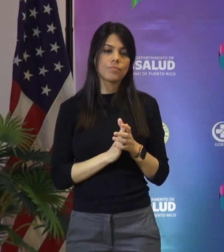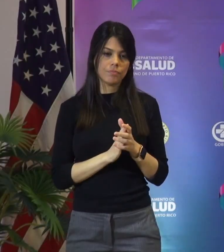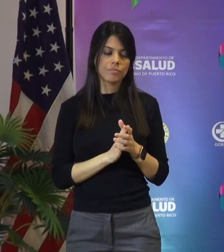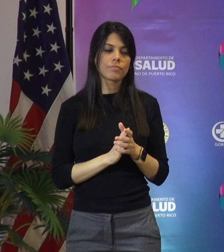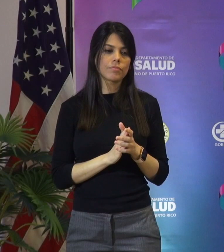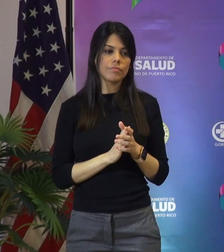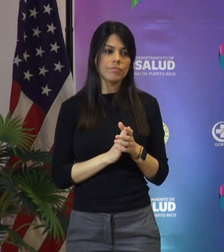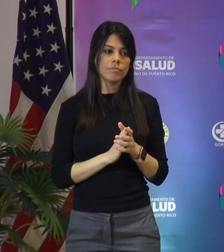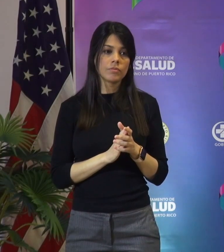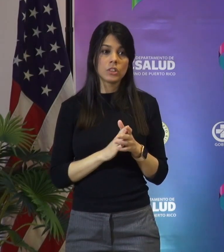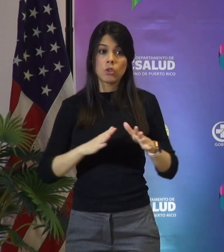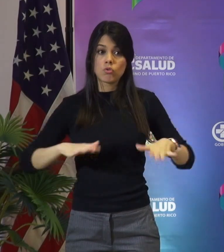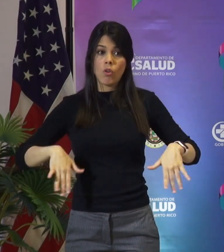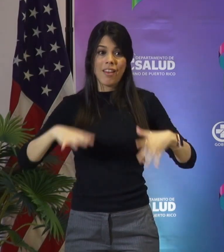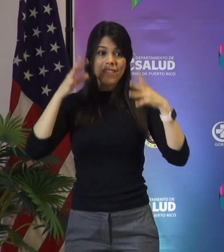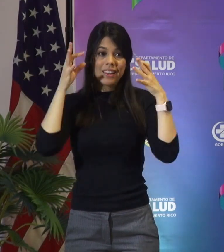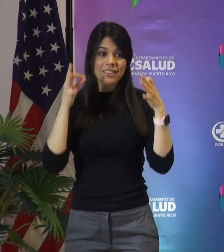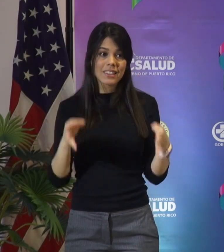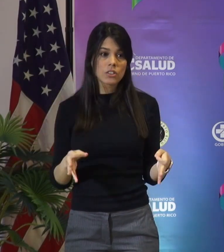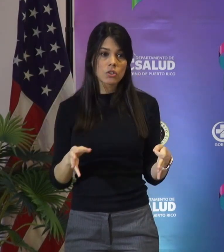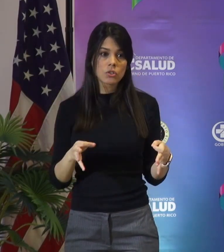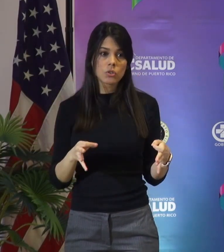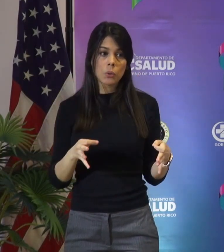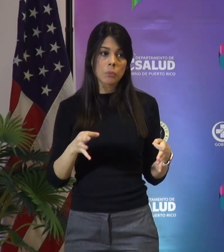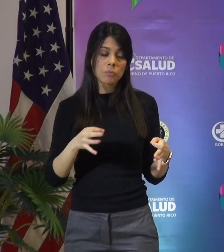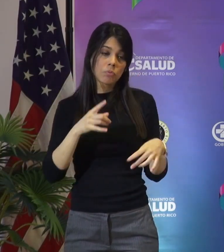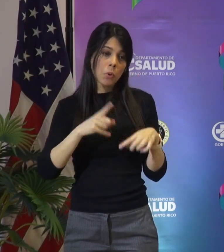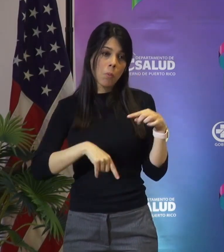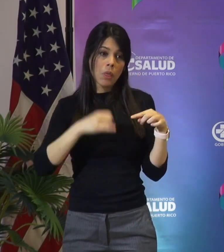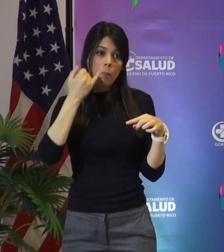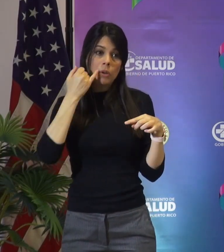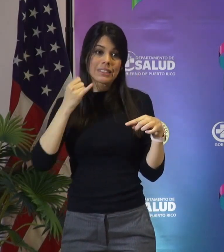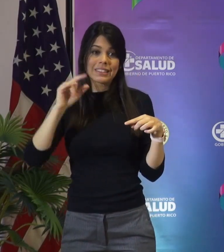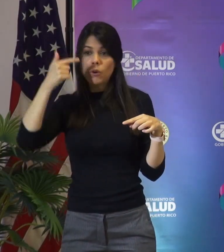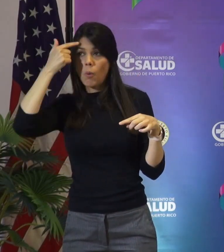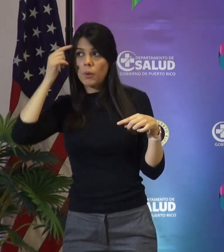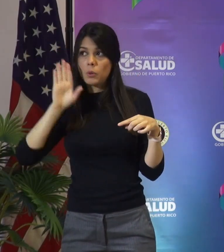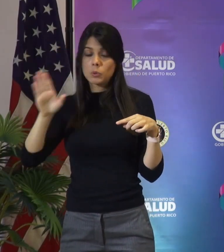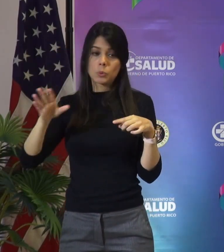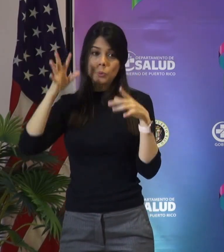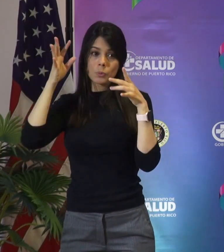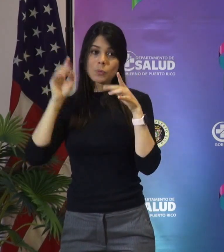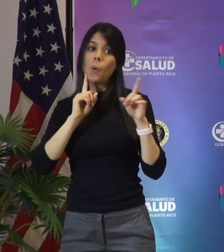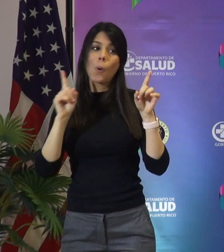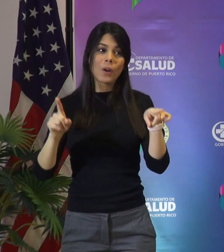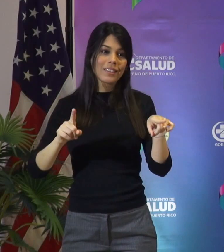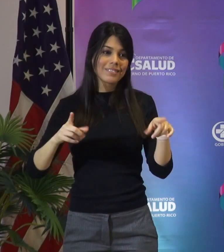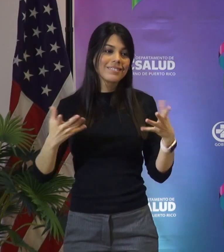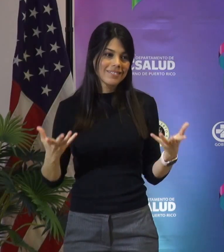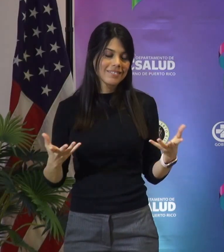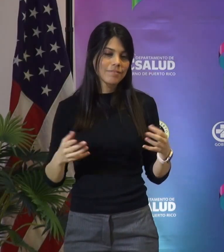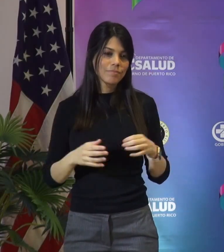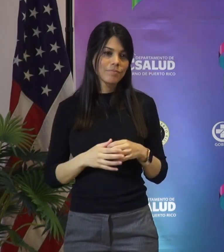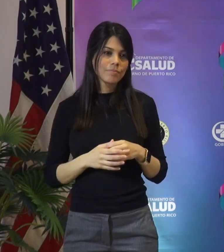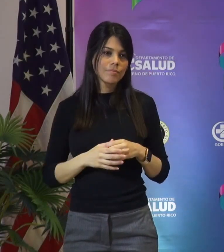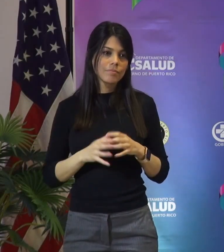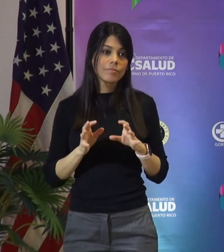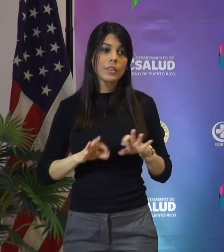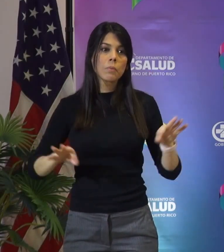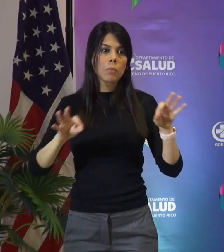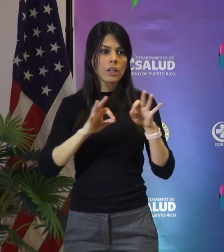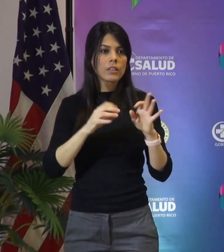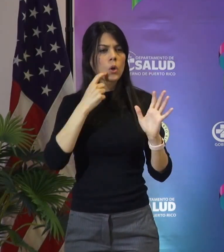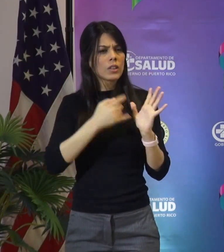Todavía no podemos tomar una decisión si la orden ejecutiva sería más restrictiva o no, porque no tenemos la información y lo que estamos viendo es que la cantidad de contagios ha